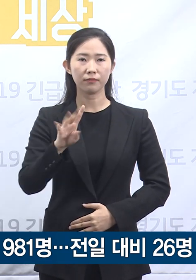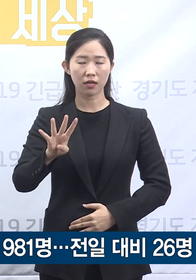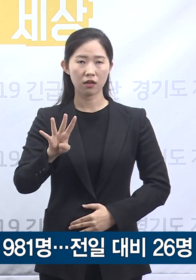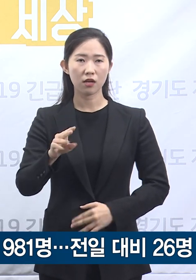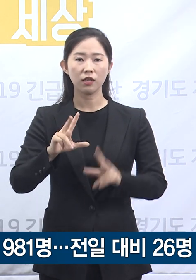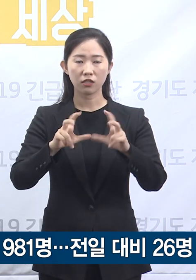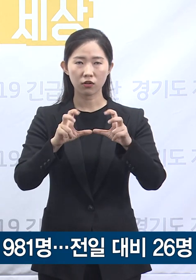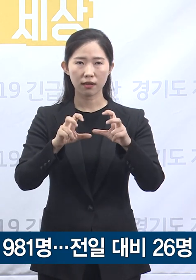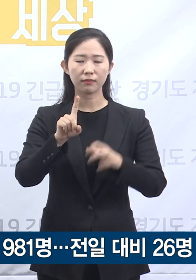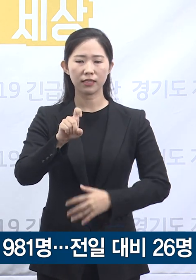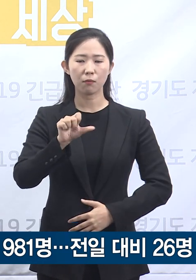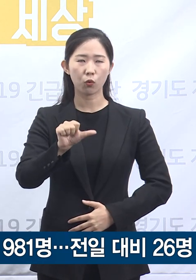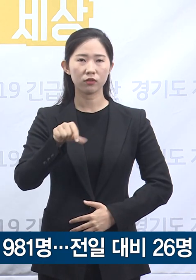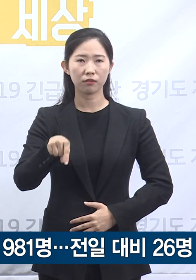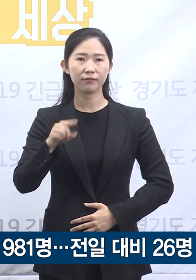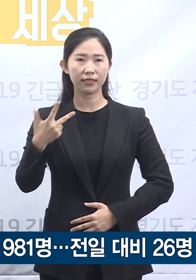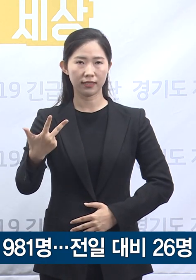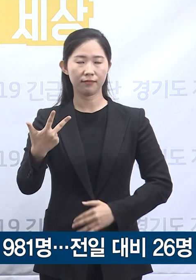.7명 순입니다.